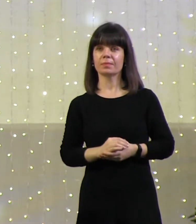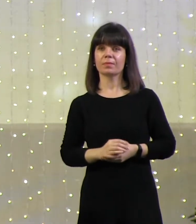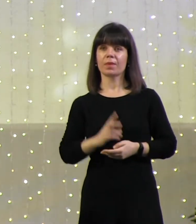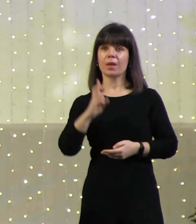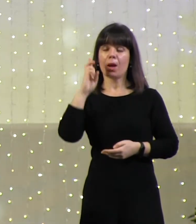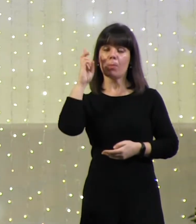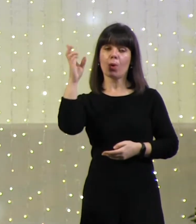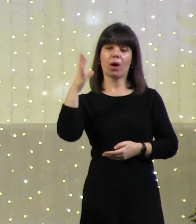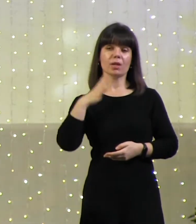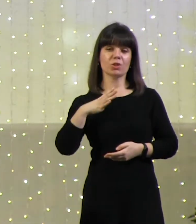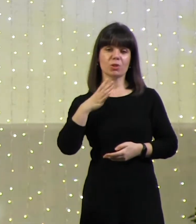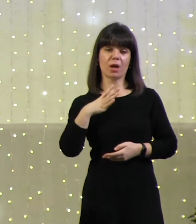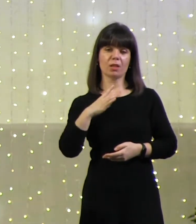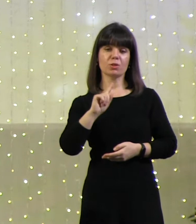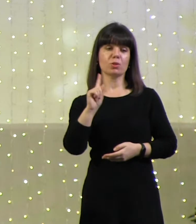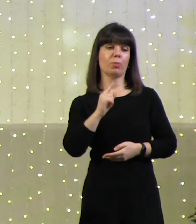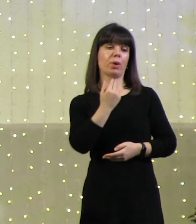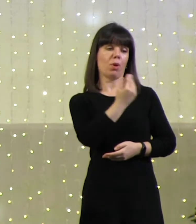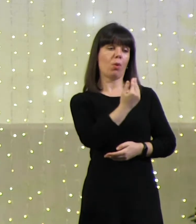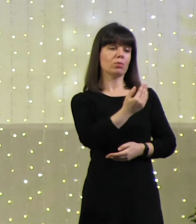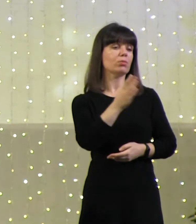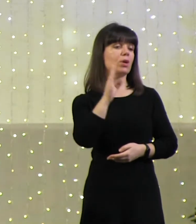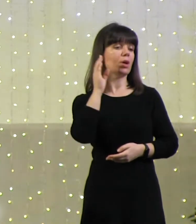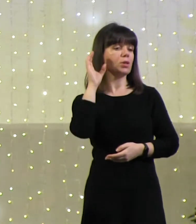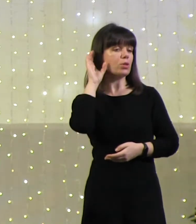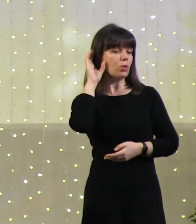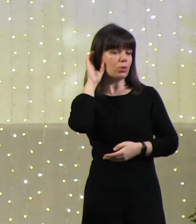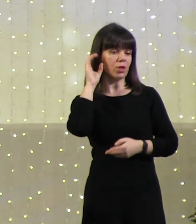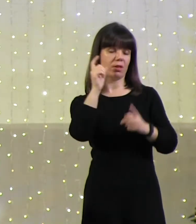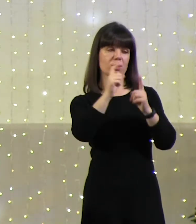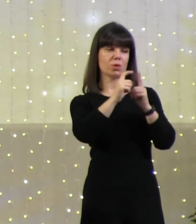Бог ожидал, чтобы он слушал его слова.